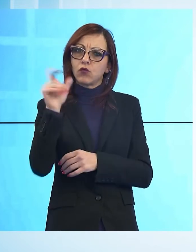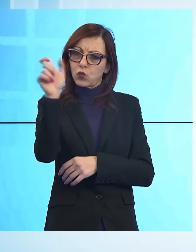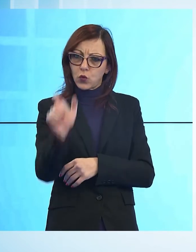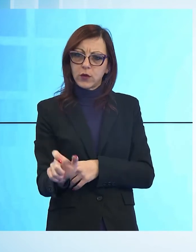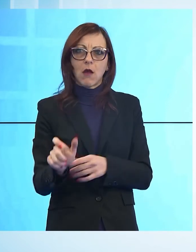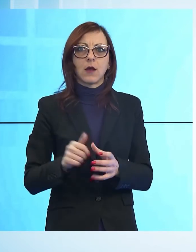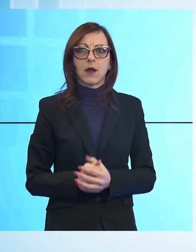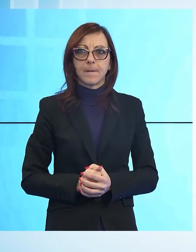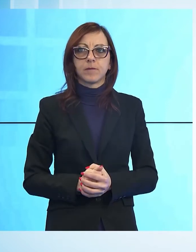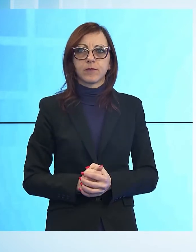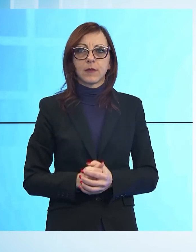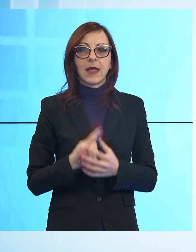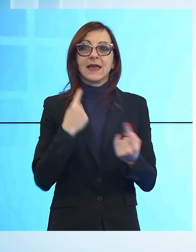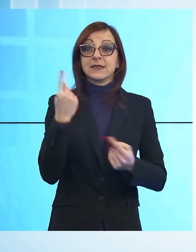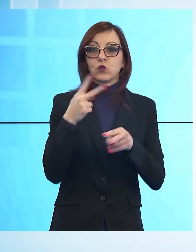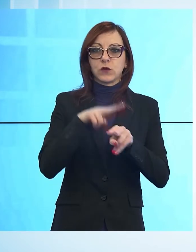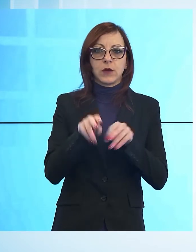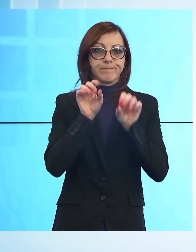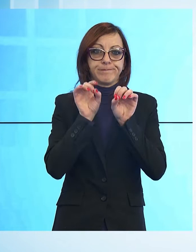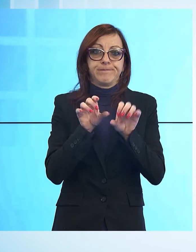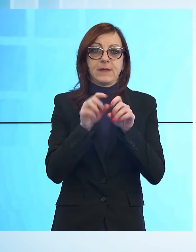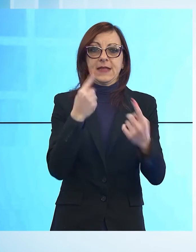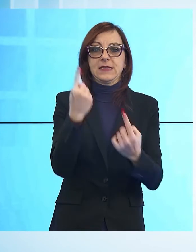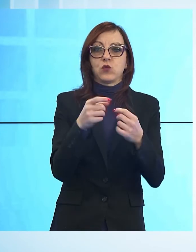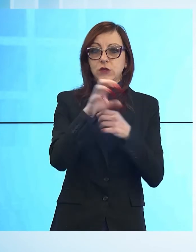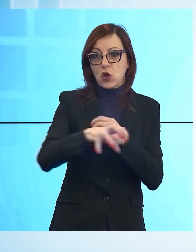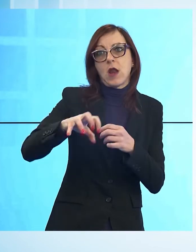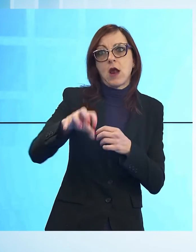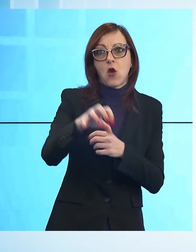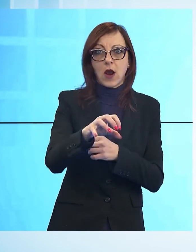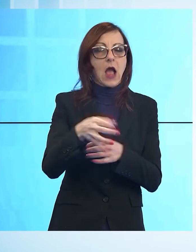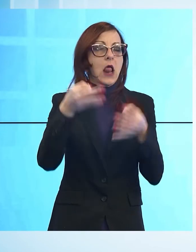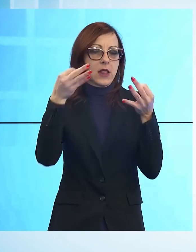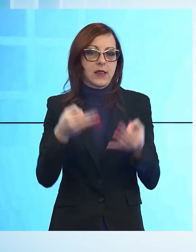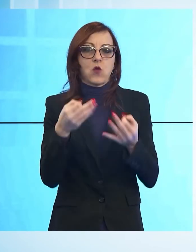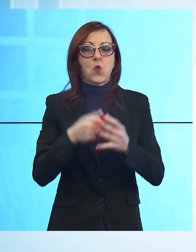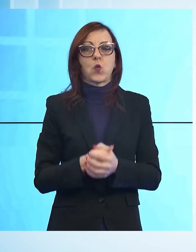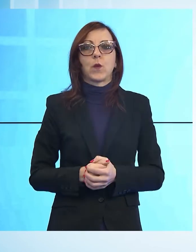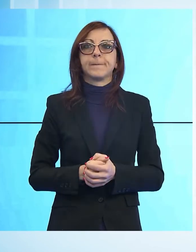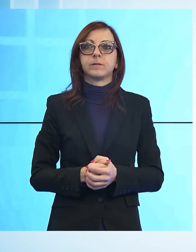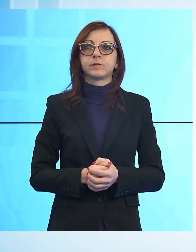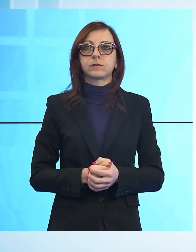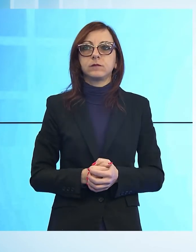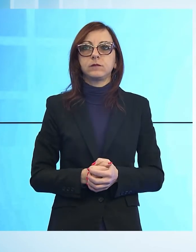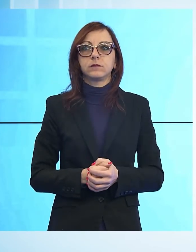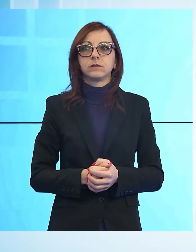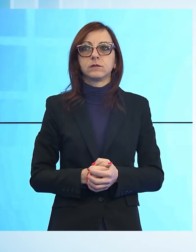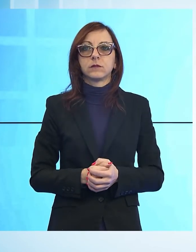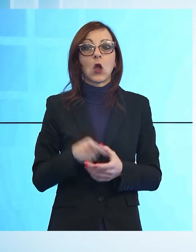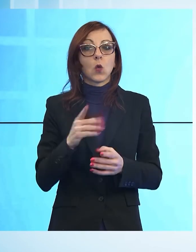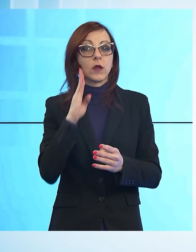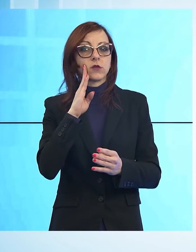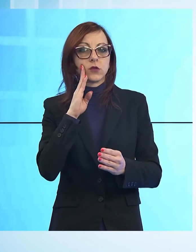situazione nazionale probabilmente influenza anche le vicende locali e quindi questo scontro